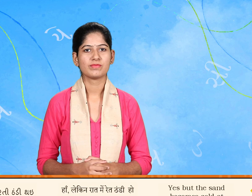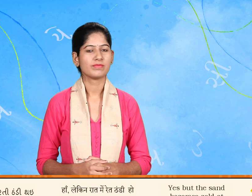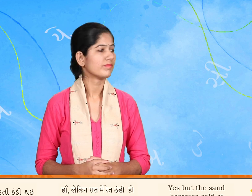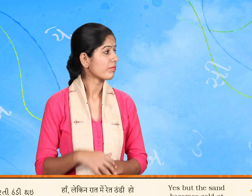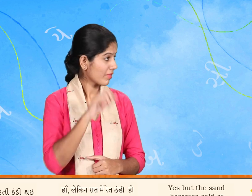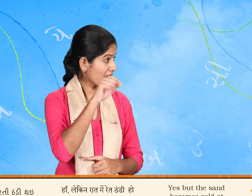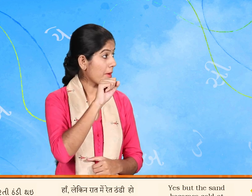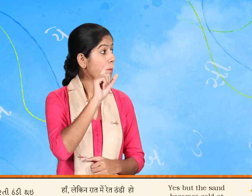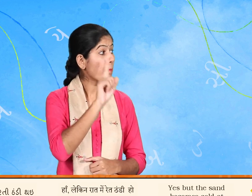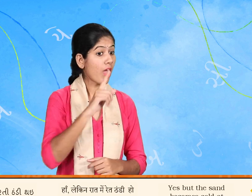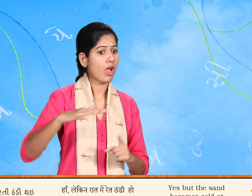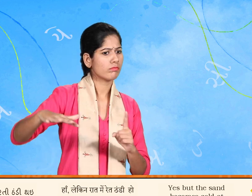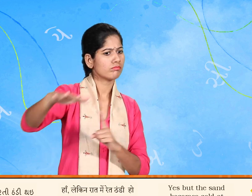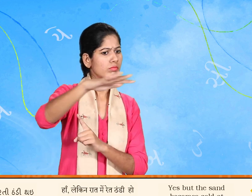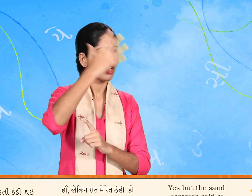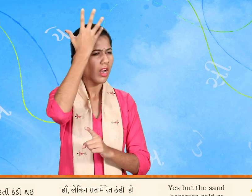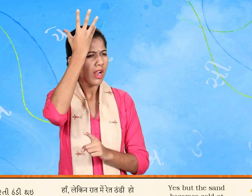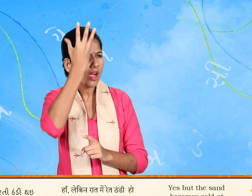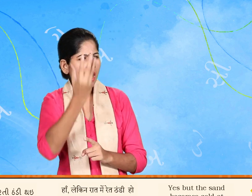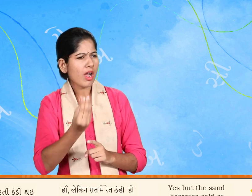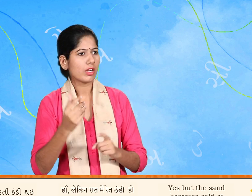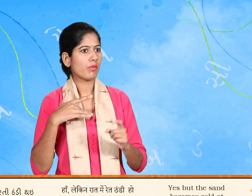હાં પણ રાતે રેદી થંડી થઈ જાય છે